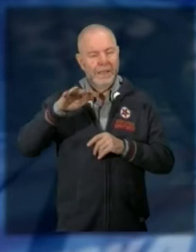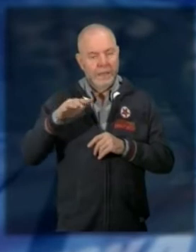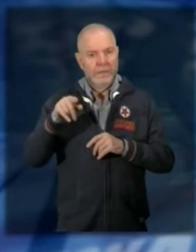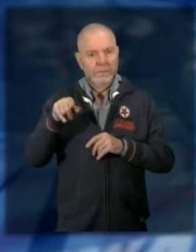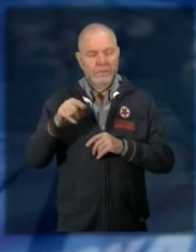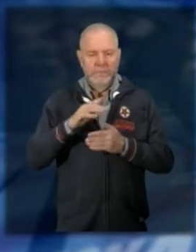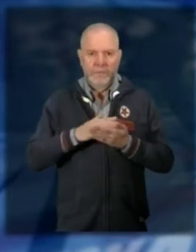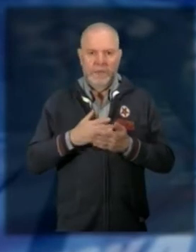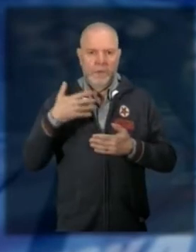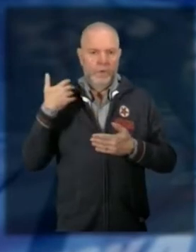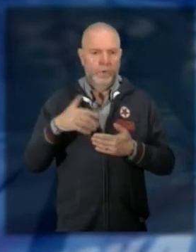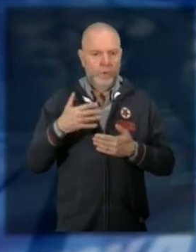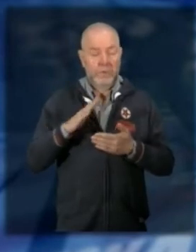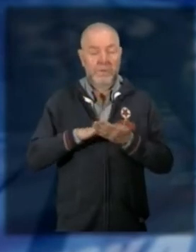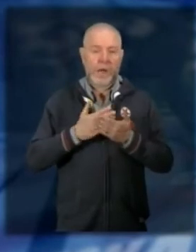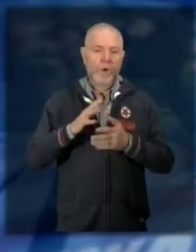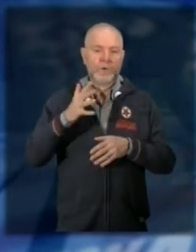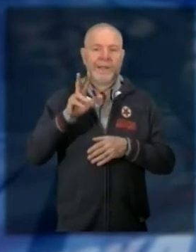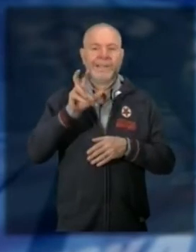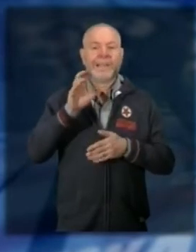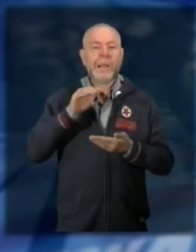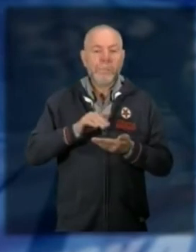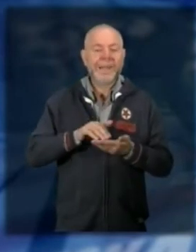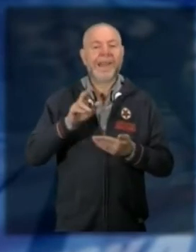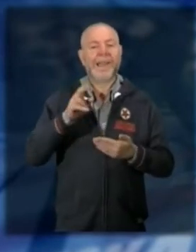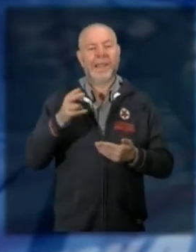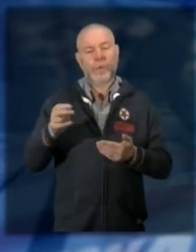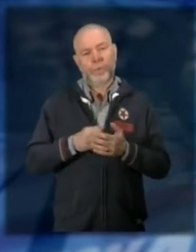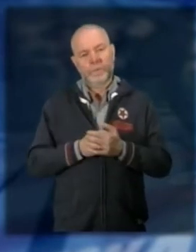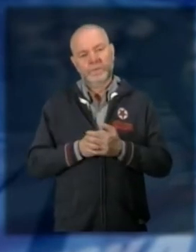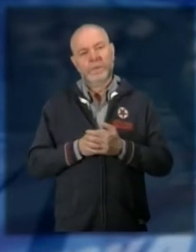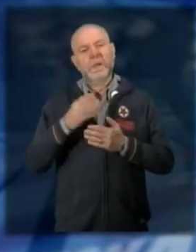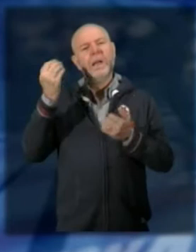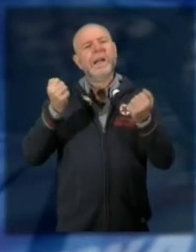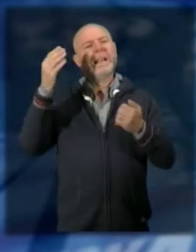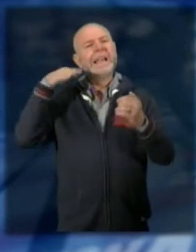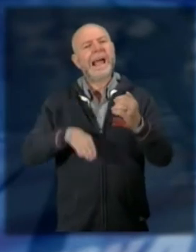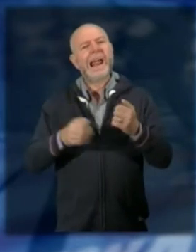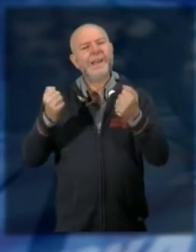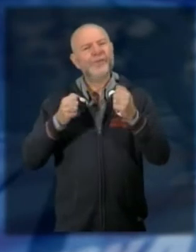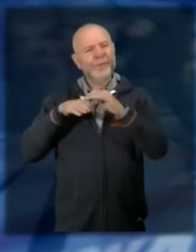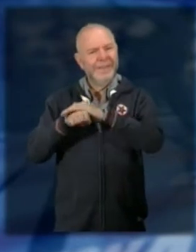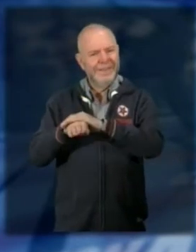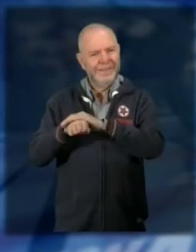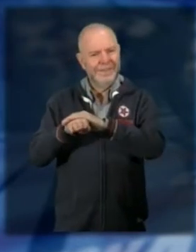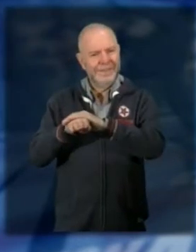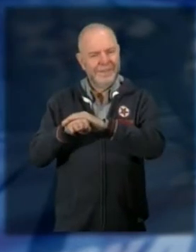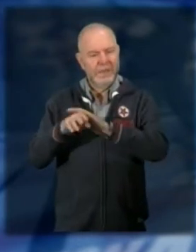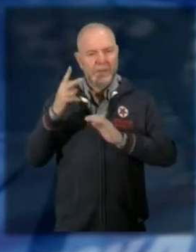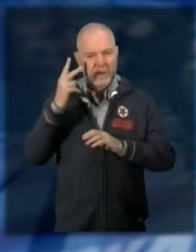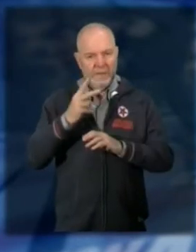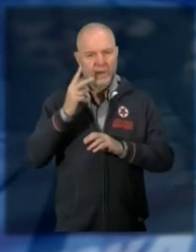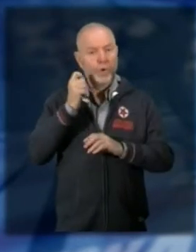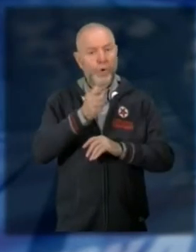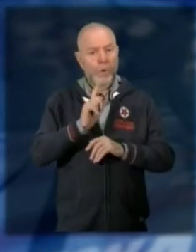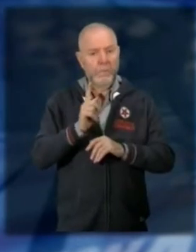dall'alto valore storico e valutabili in circa 30.000 euro il garage era affittato a un uomo di origini pugliesi che dopo non aver pagato per